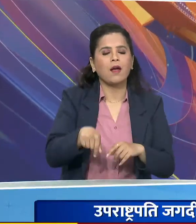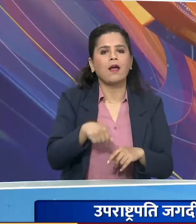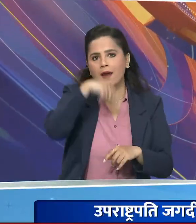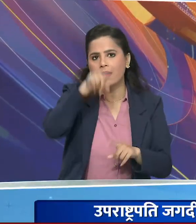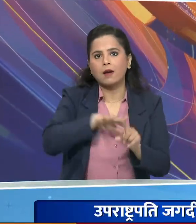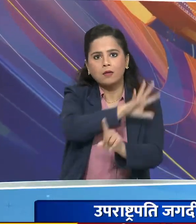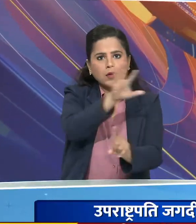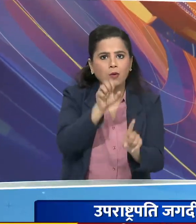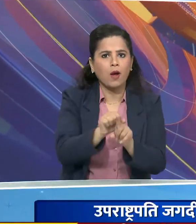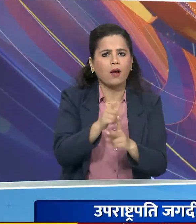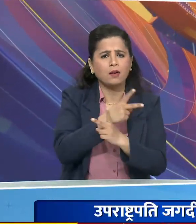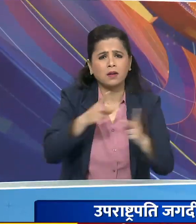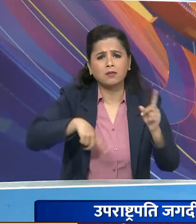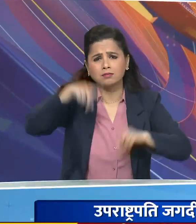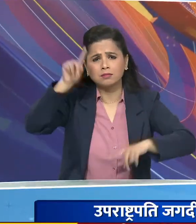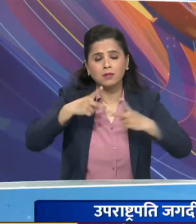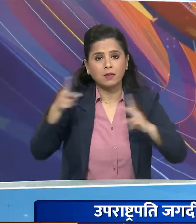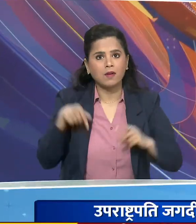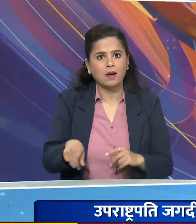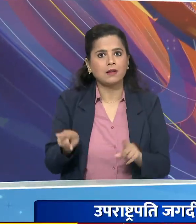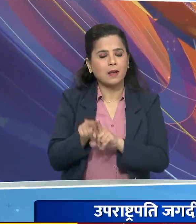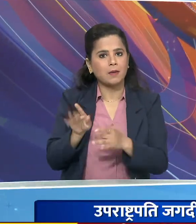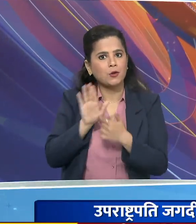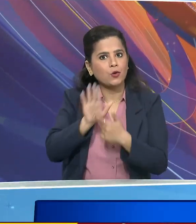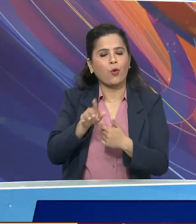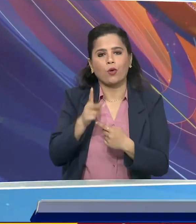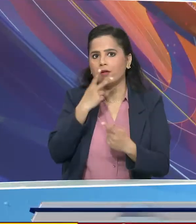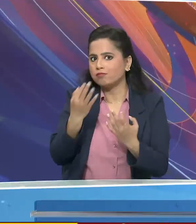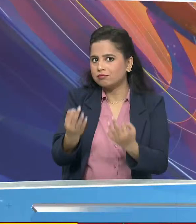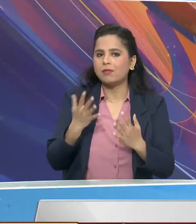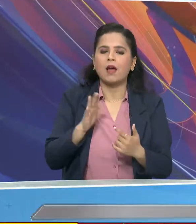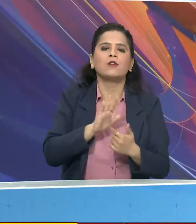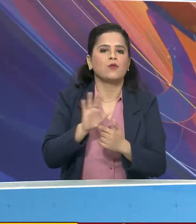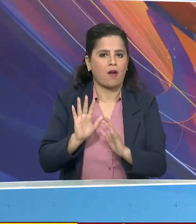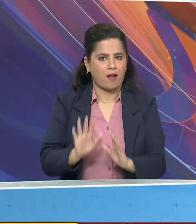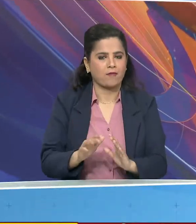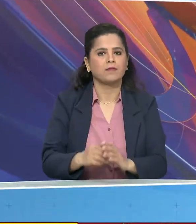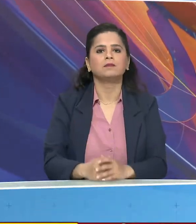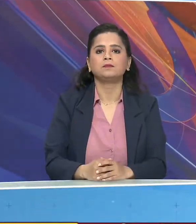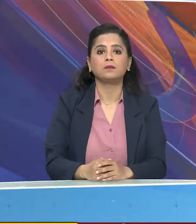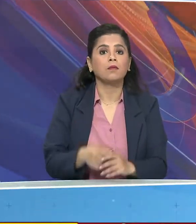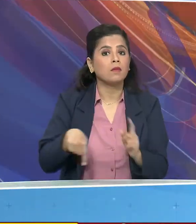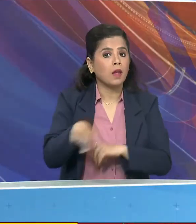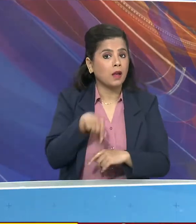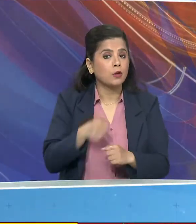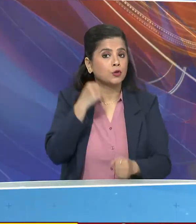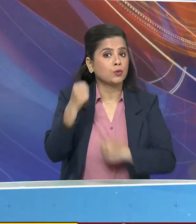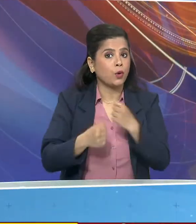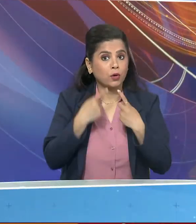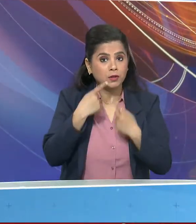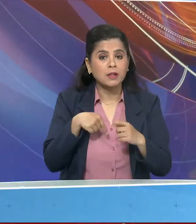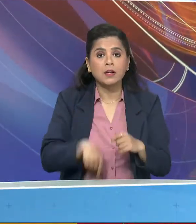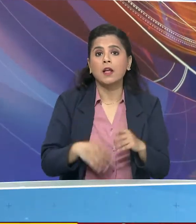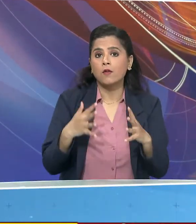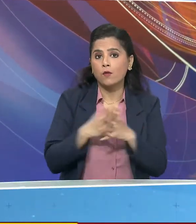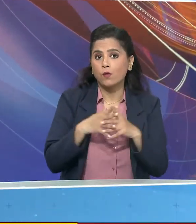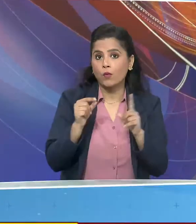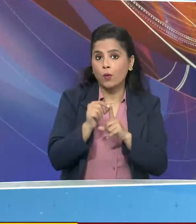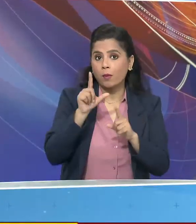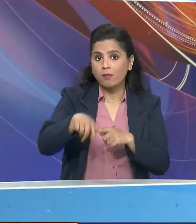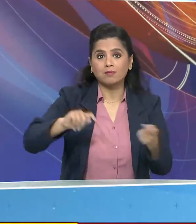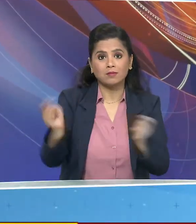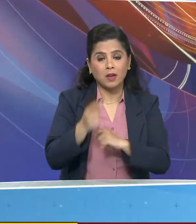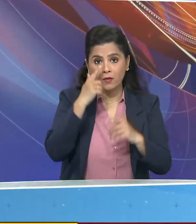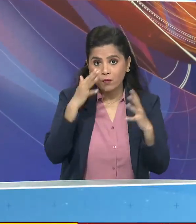विवजिता का प्रतीन निधित्व करते हैं बात खेल जगत से महिला प्रिमियर लीग के पांच में